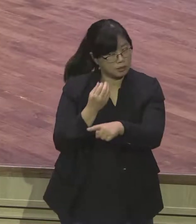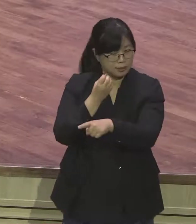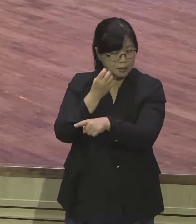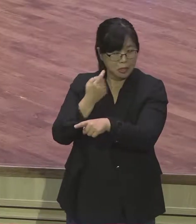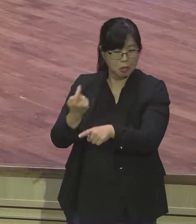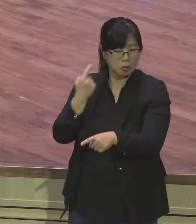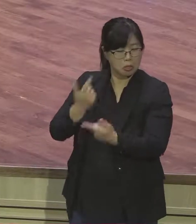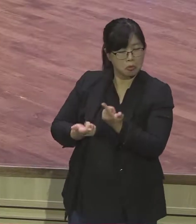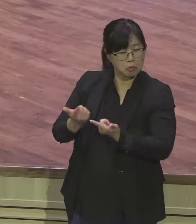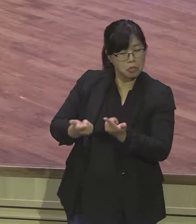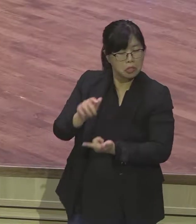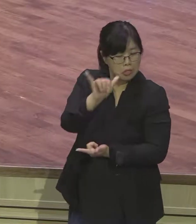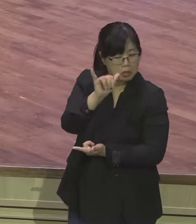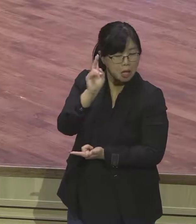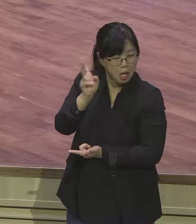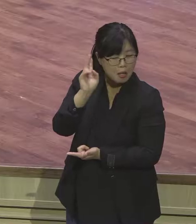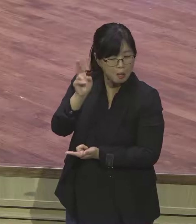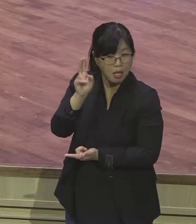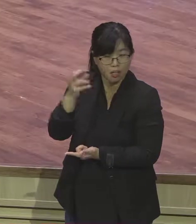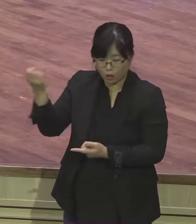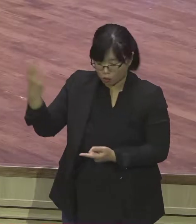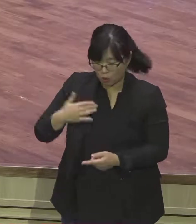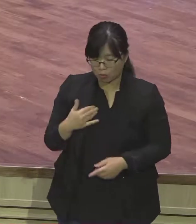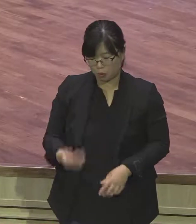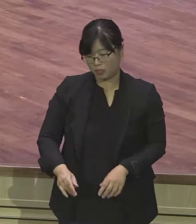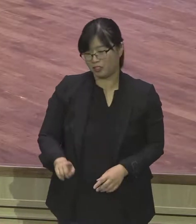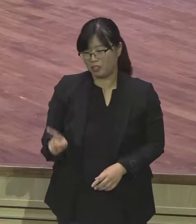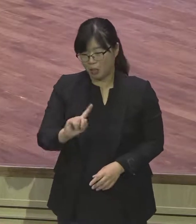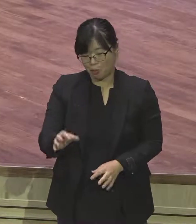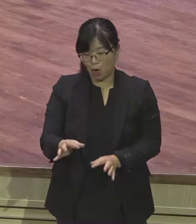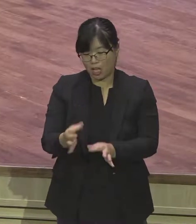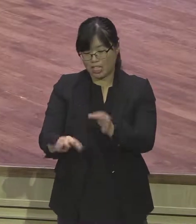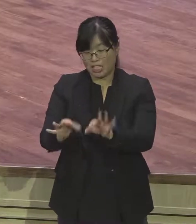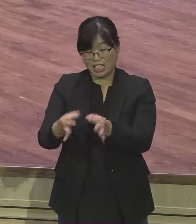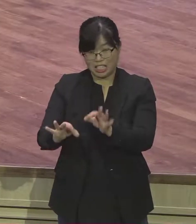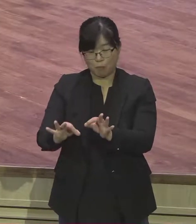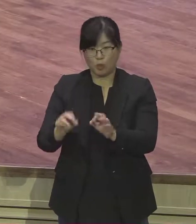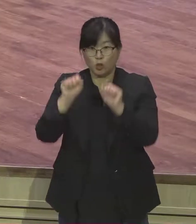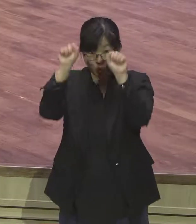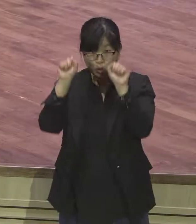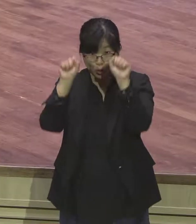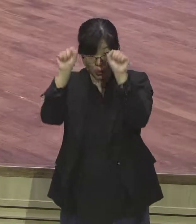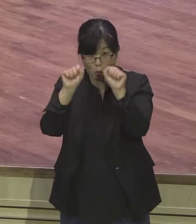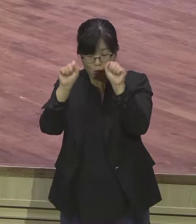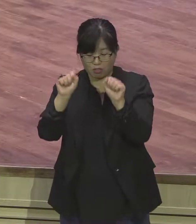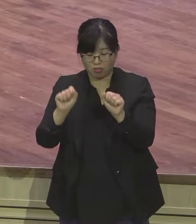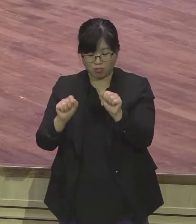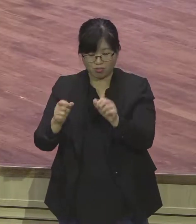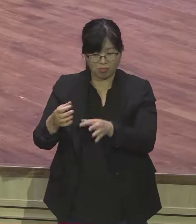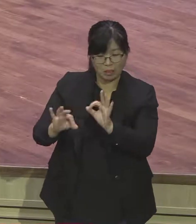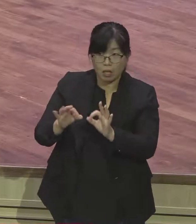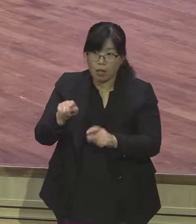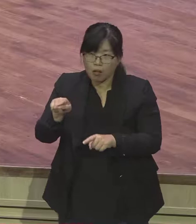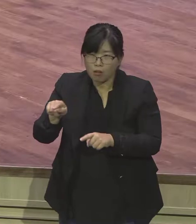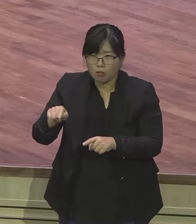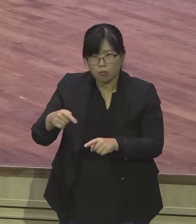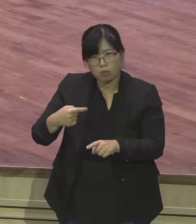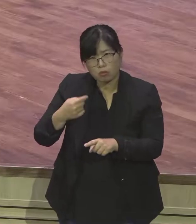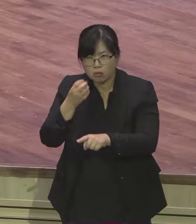경제에서도 전혀 기대하지 않는 결과가 나오면 혹시 혹시 보이지 않는 손 뒤에서